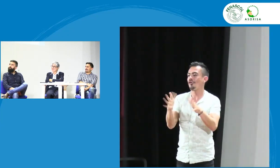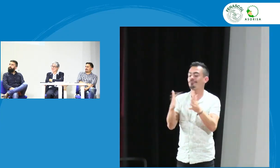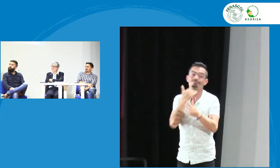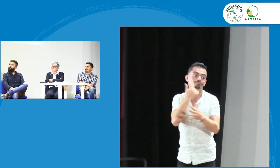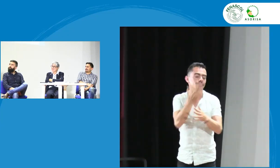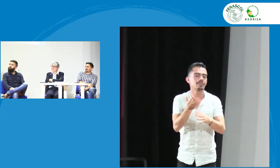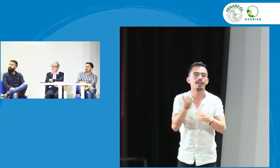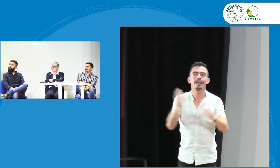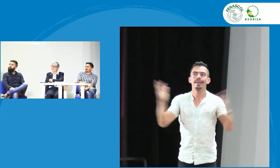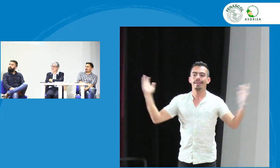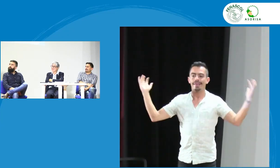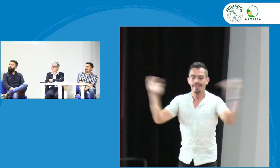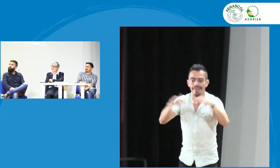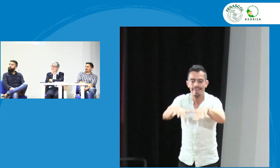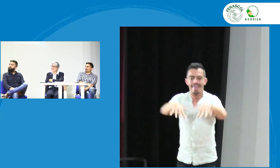hay una necesidad y es lo mismo